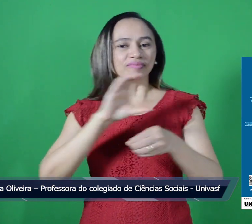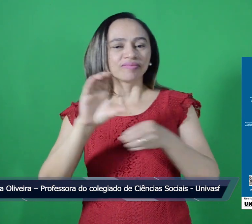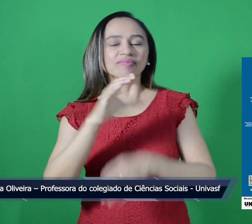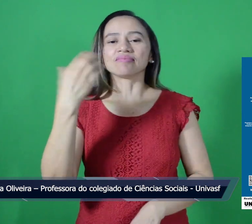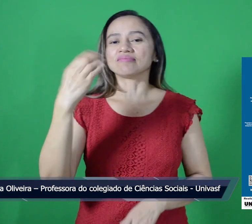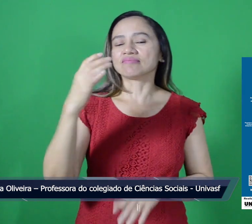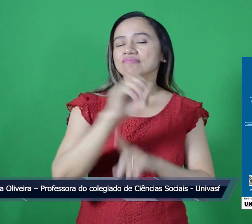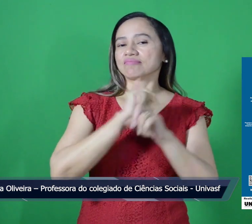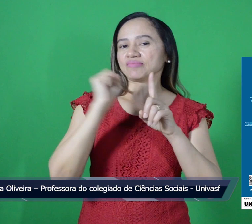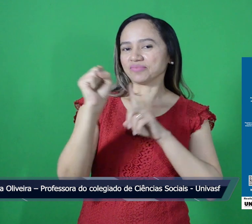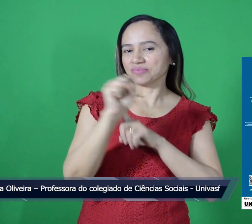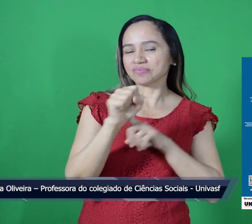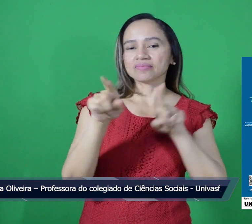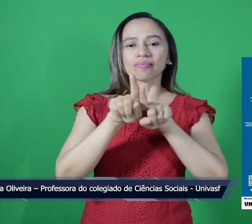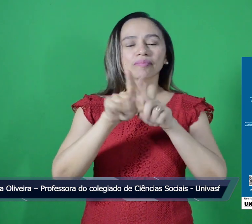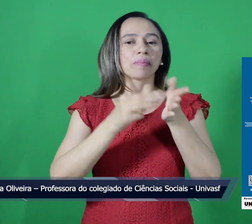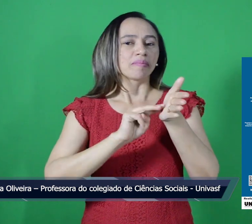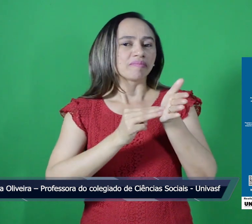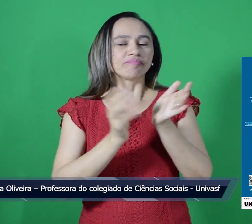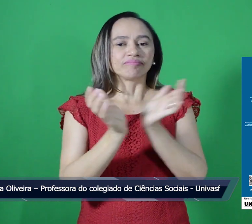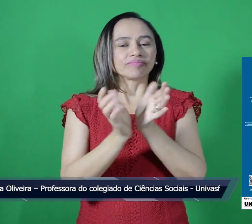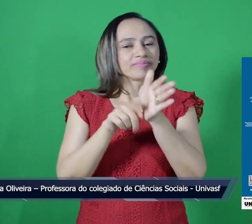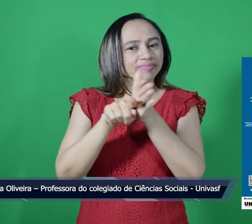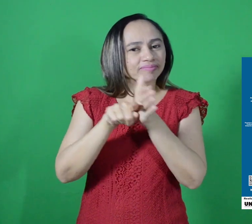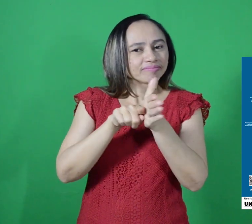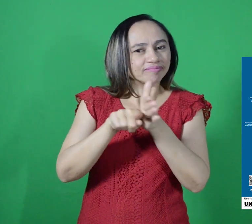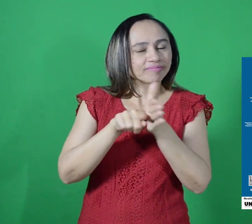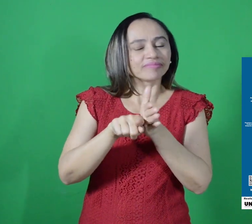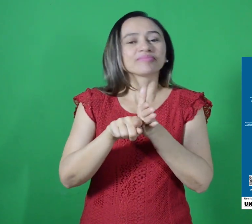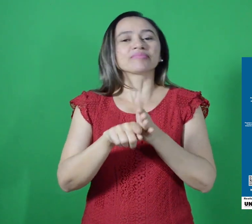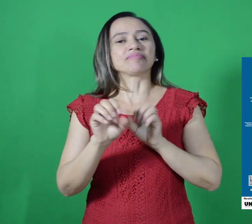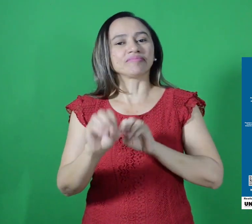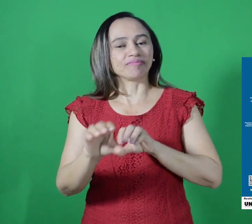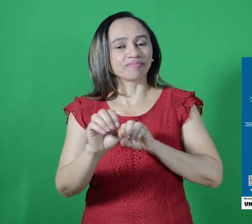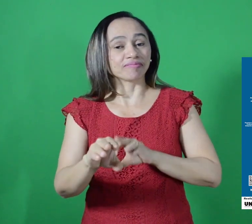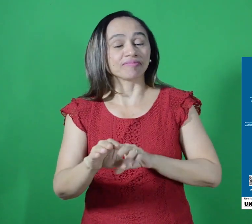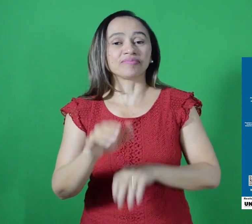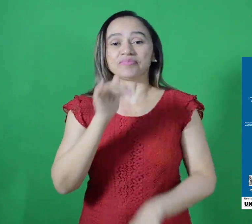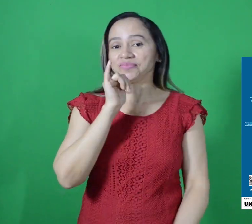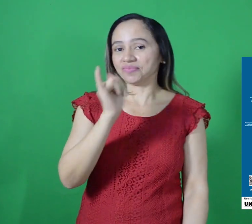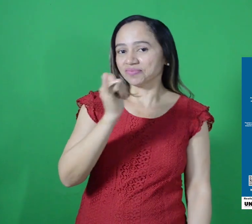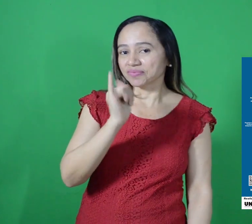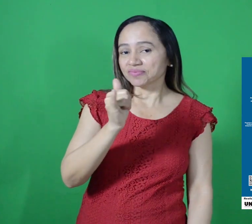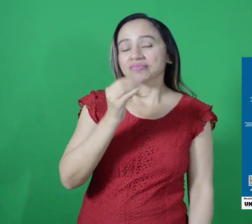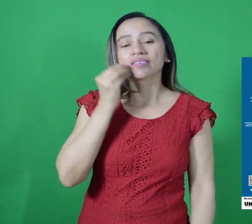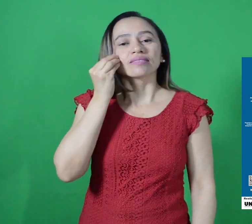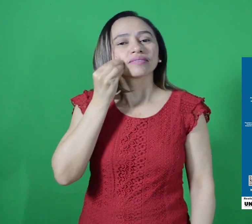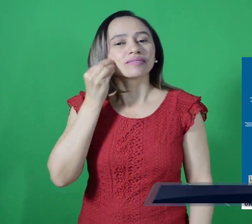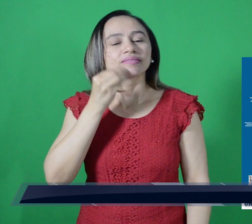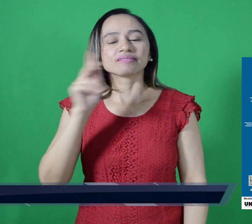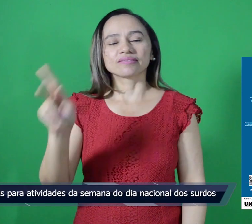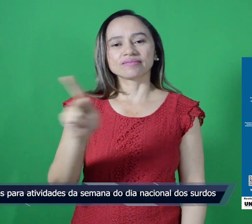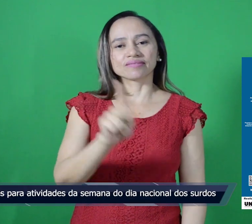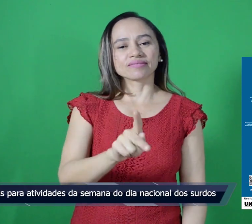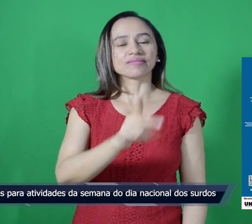professora do Colegiado de Ciências Sociais e membro do grupo de pesquisa Educação, Narrativas e